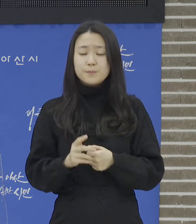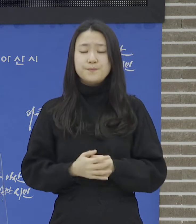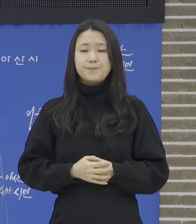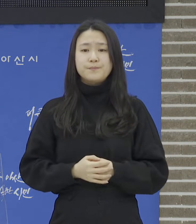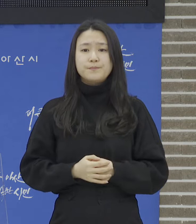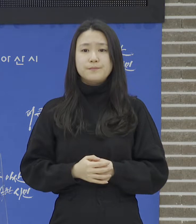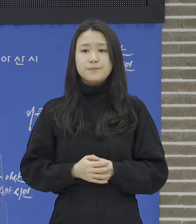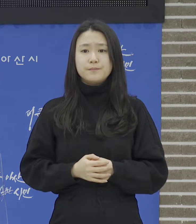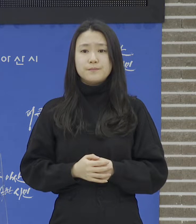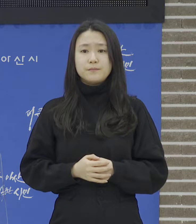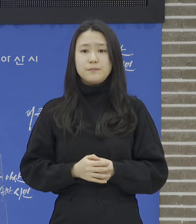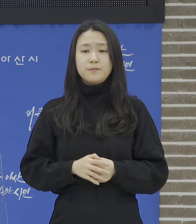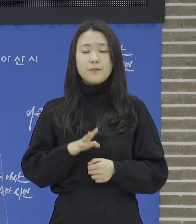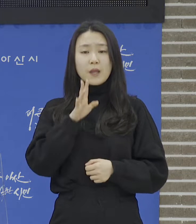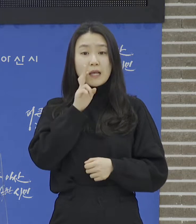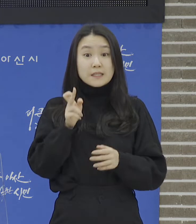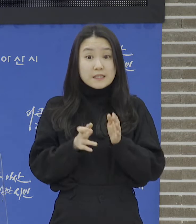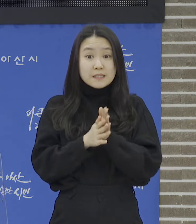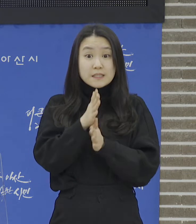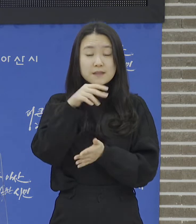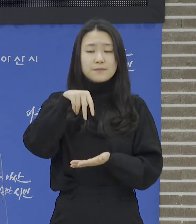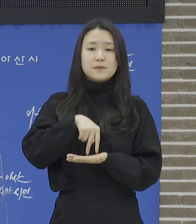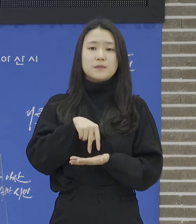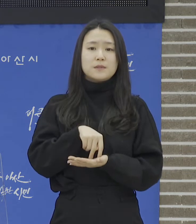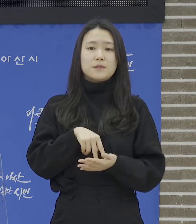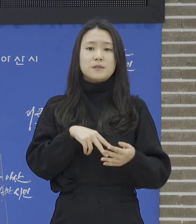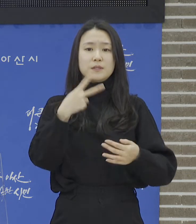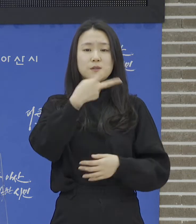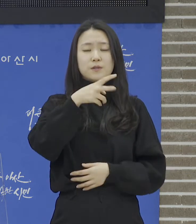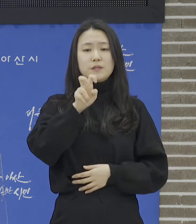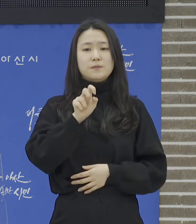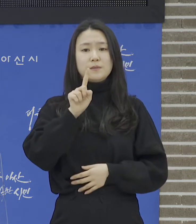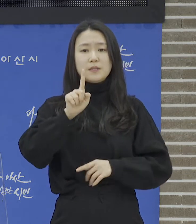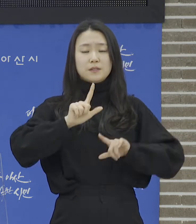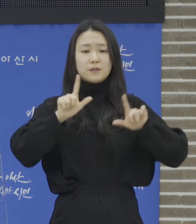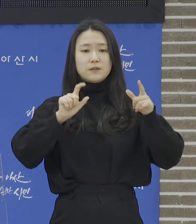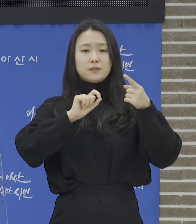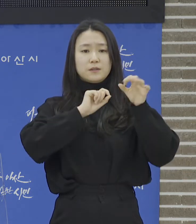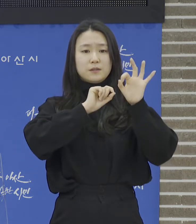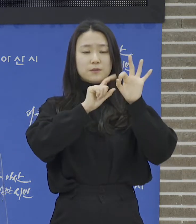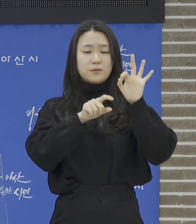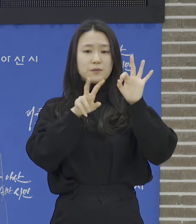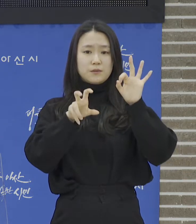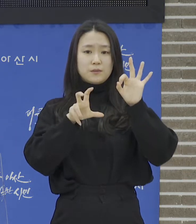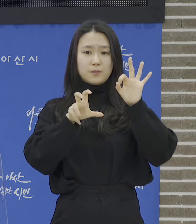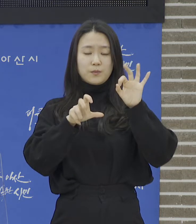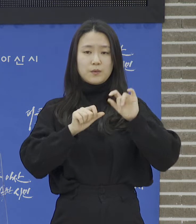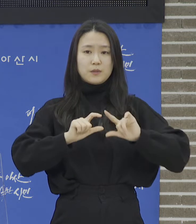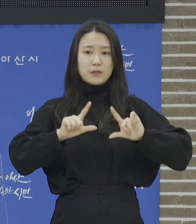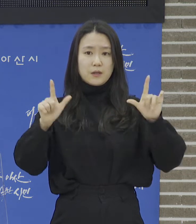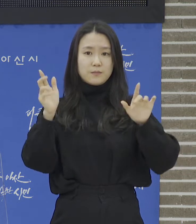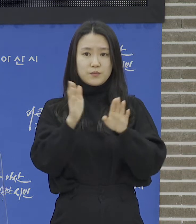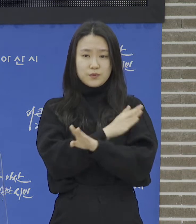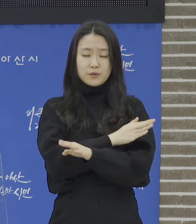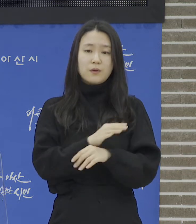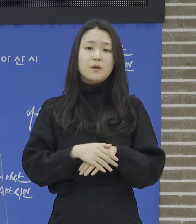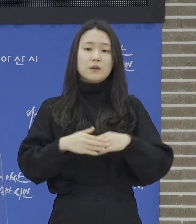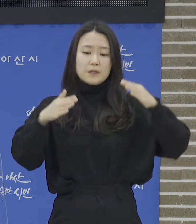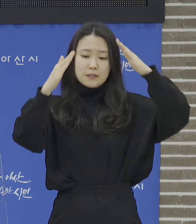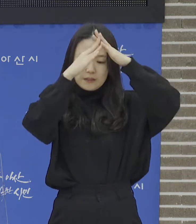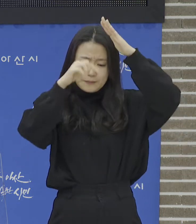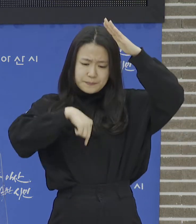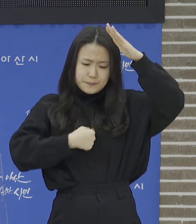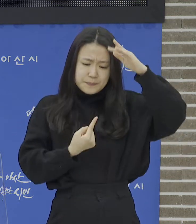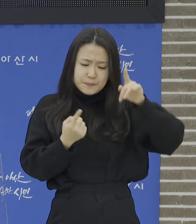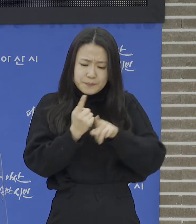10월 25일에 구성하여 전담팀에서 재택치료자를 관리하고 있으며